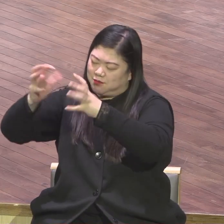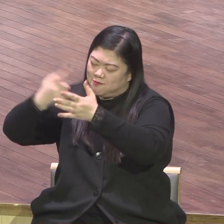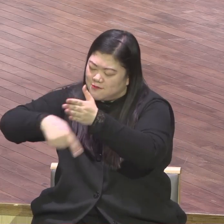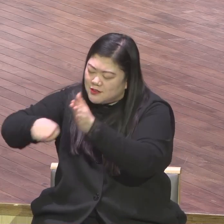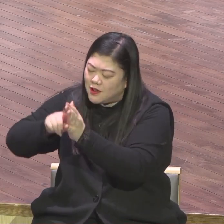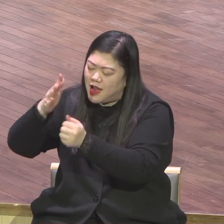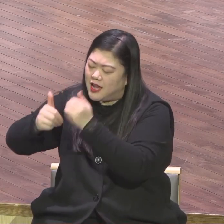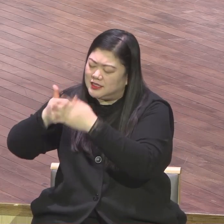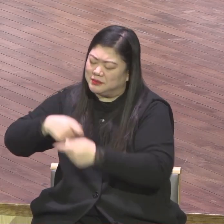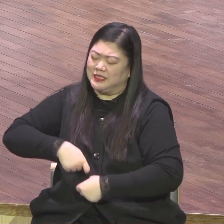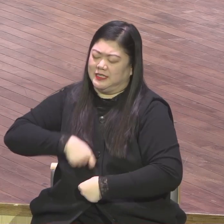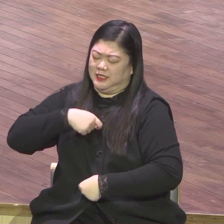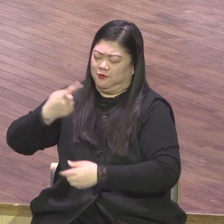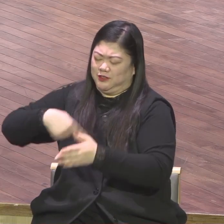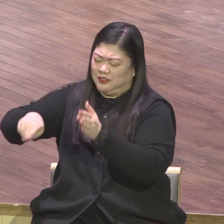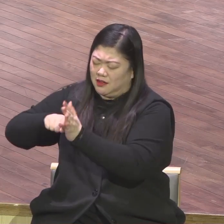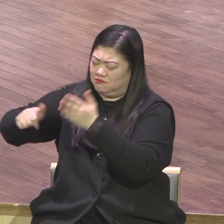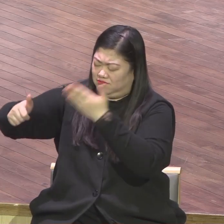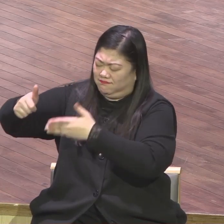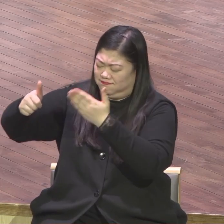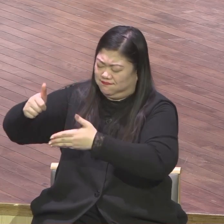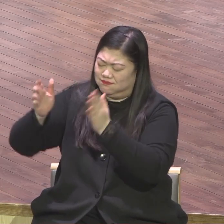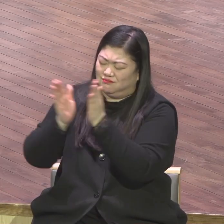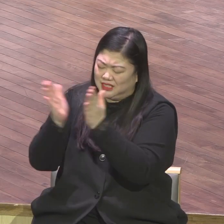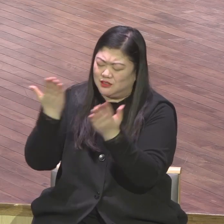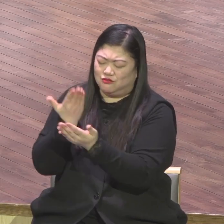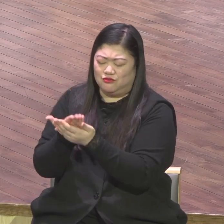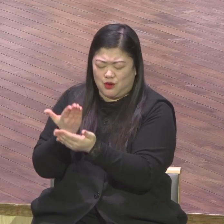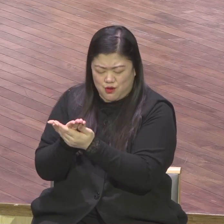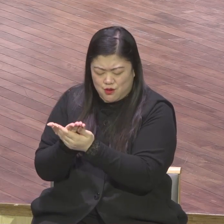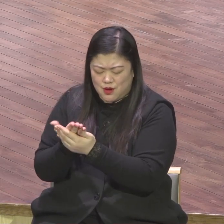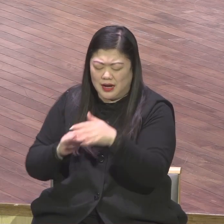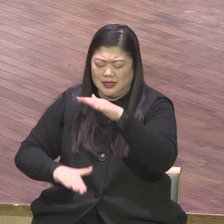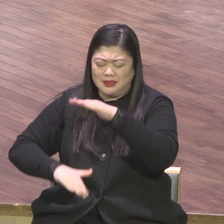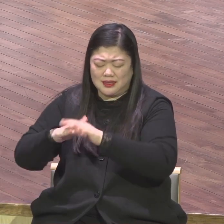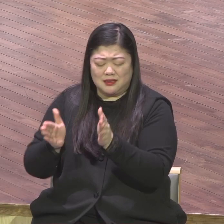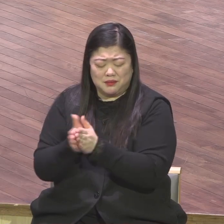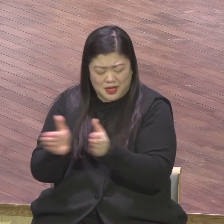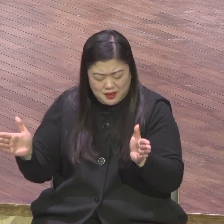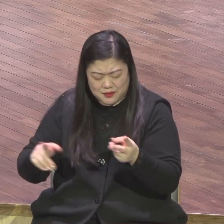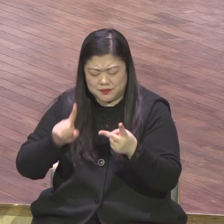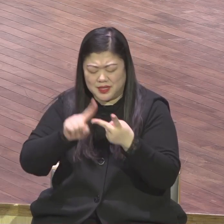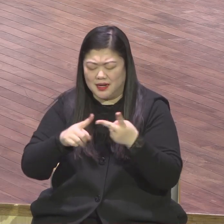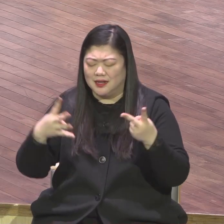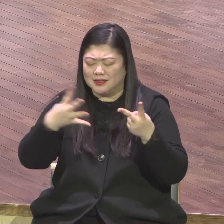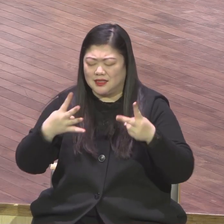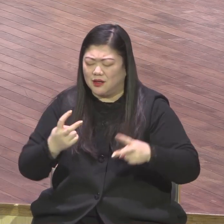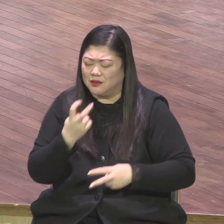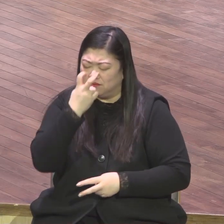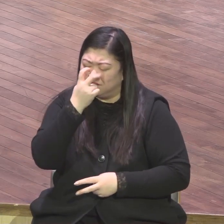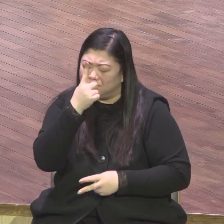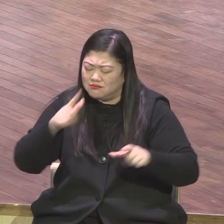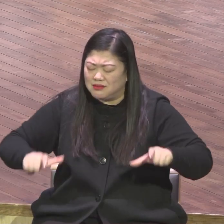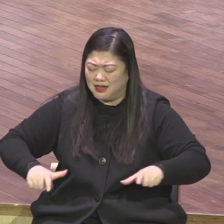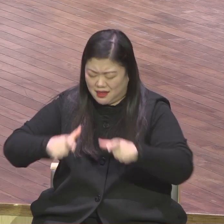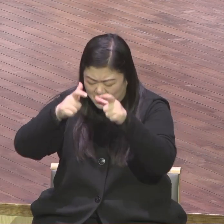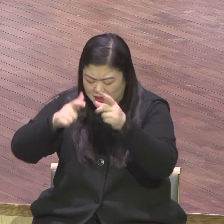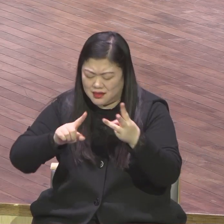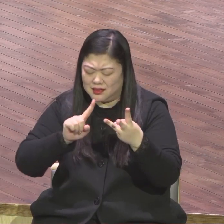이제 스타트만 운동과 이제 하나님 앞에 4천만 대 운동과 2, 3, 7, 7, 7 운동에 모두 다 주역들로